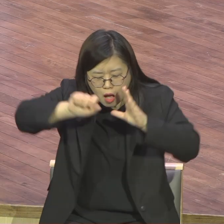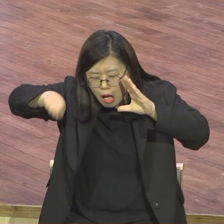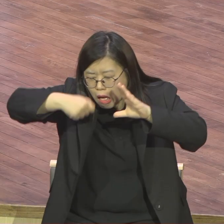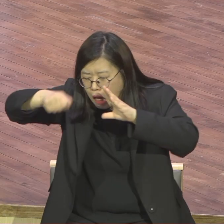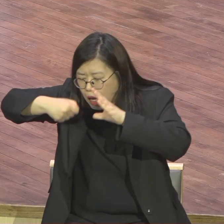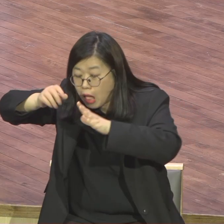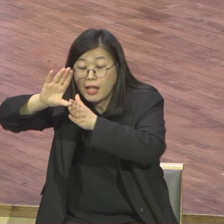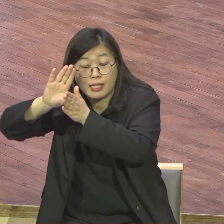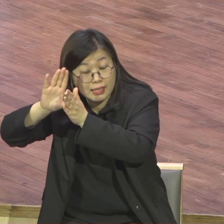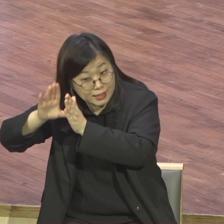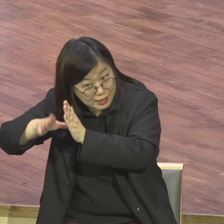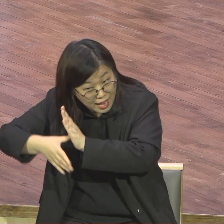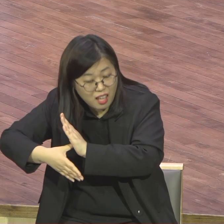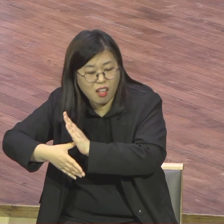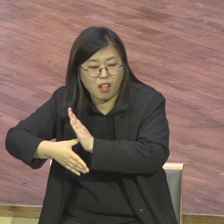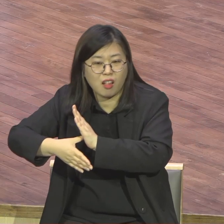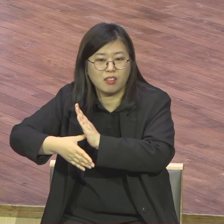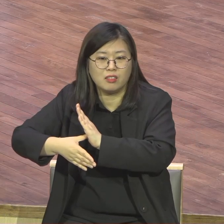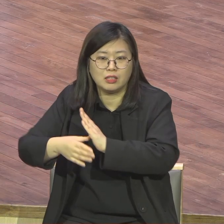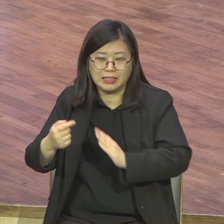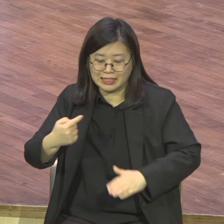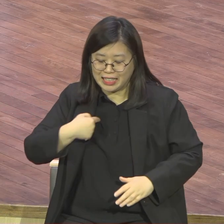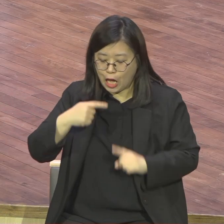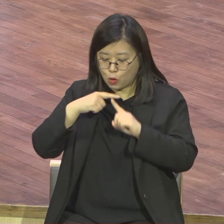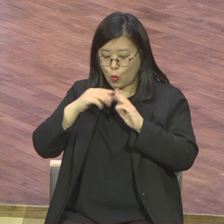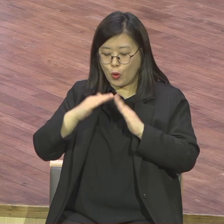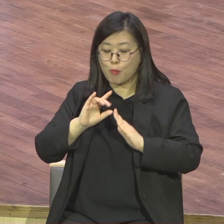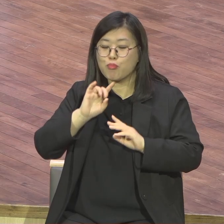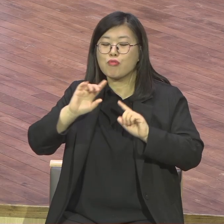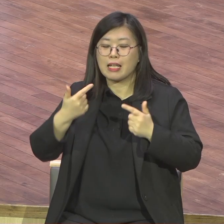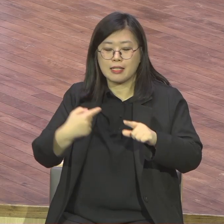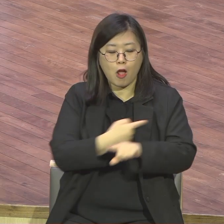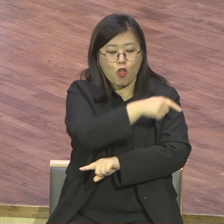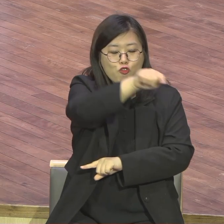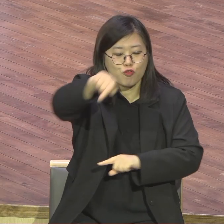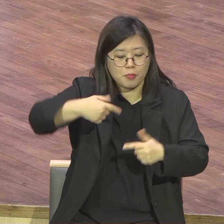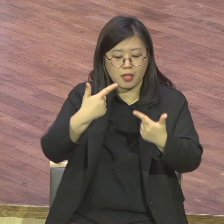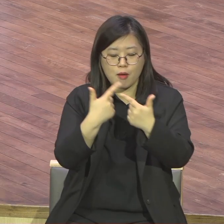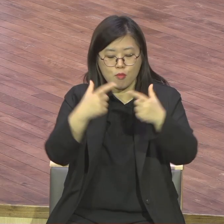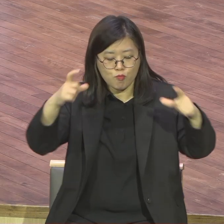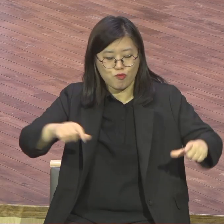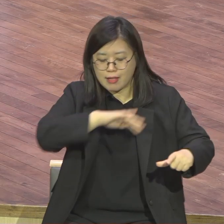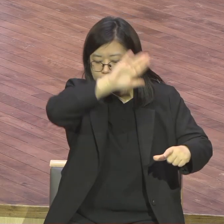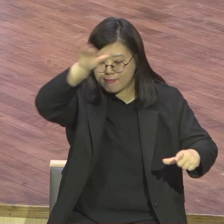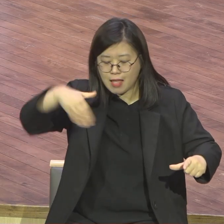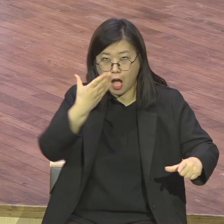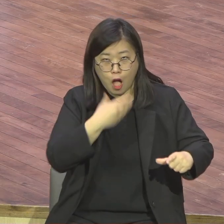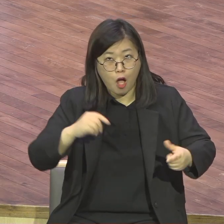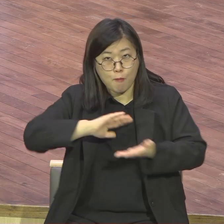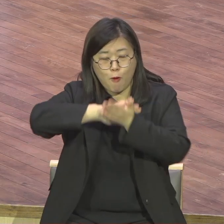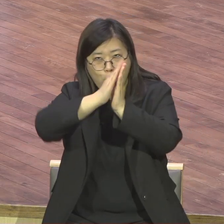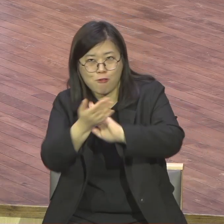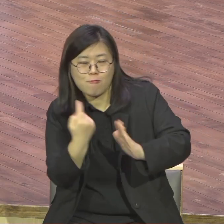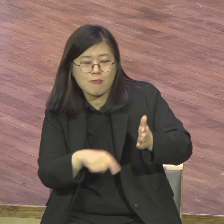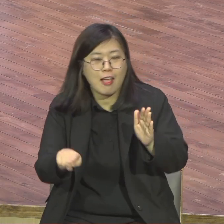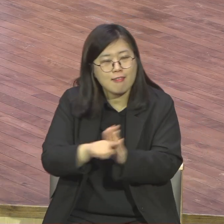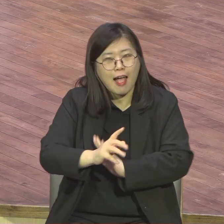우리 교회뿐만 아니다. 이 부산 다 뒤집어야 되겠다. 그리스도로 이러므로 이렇게 내가 뭐 돈이 있습니까? 내가 무슨